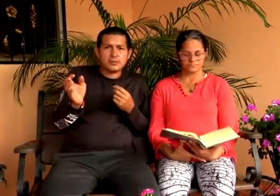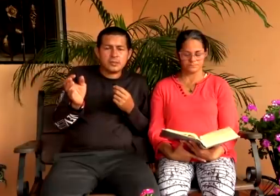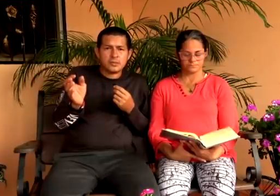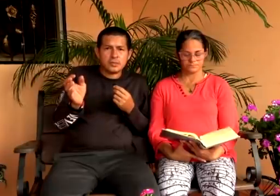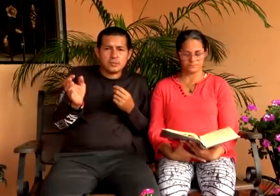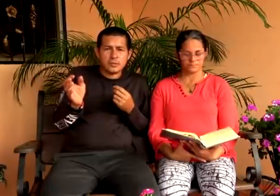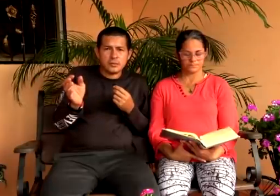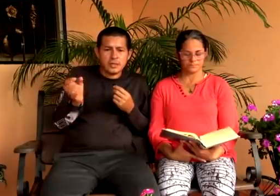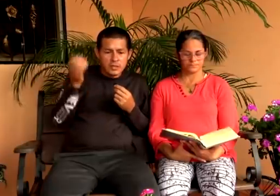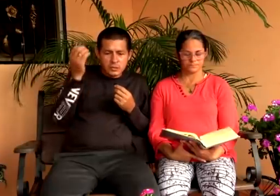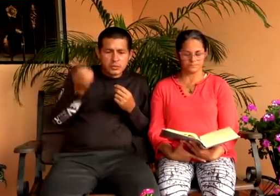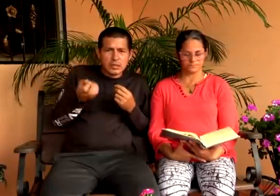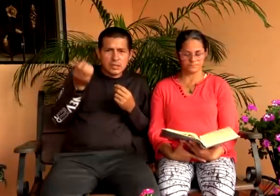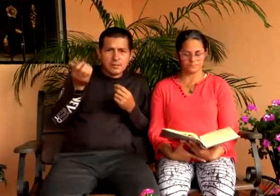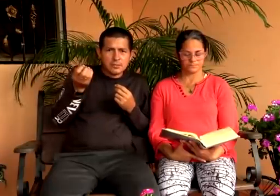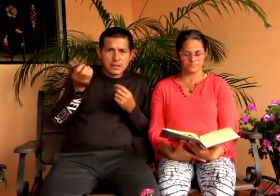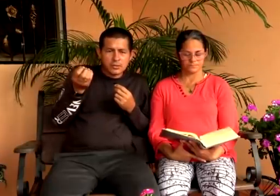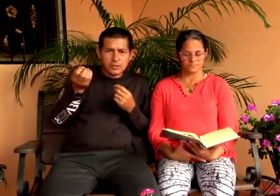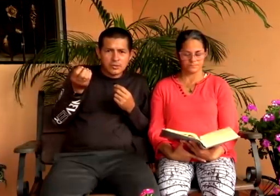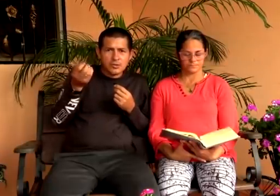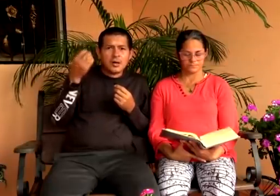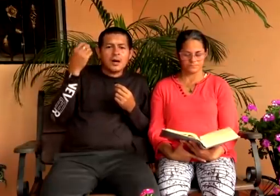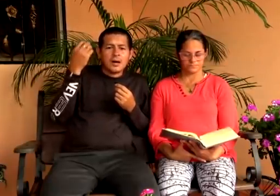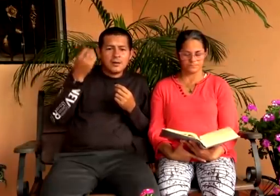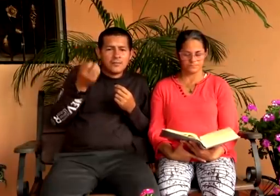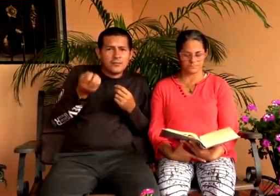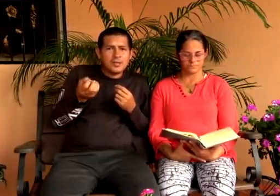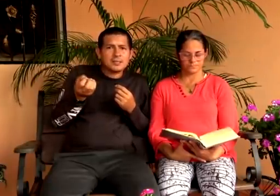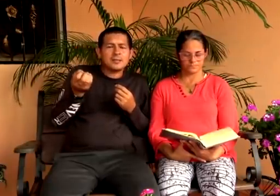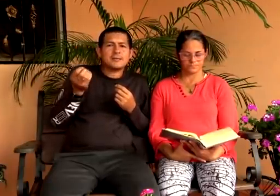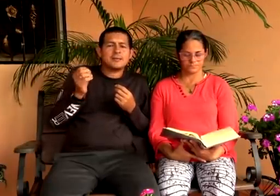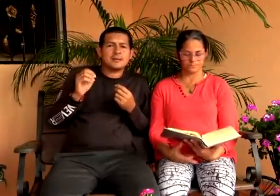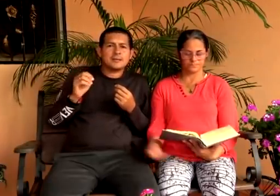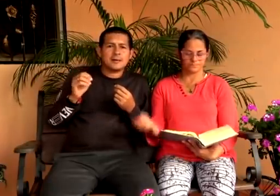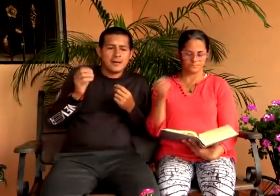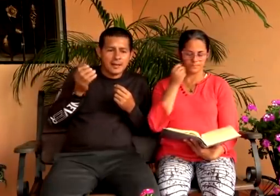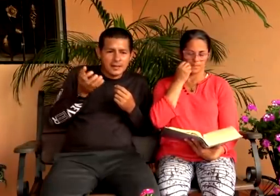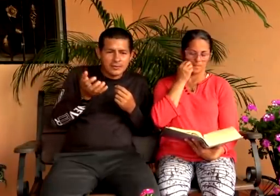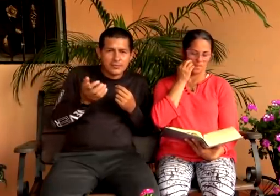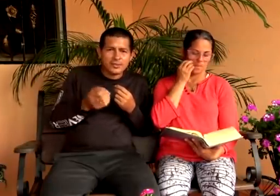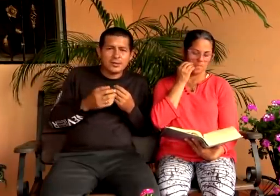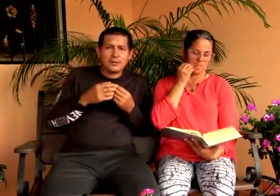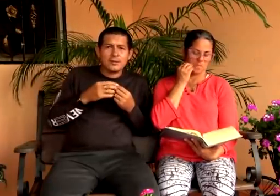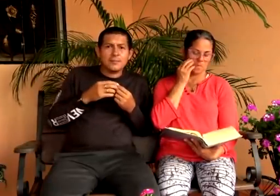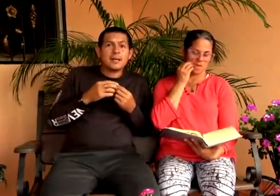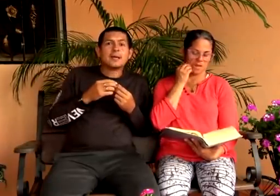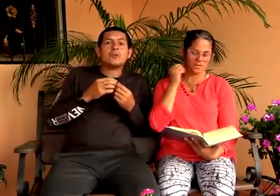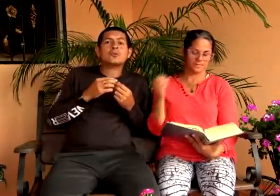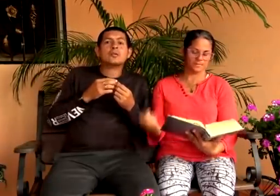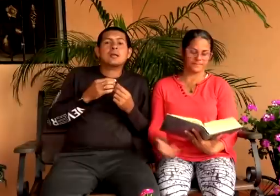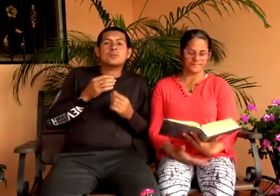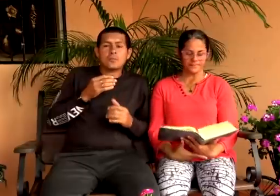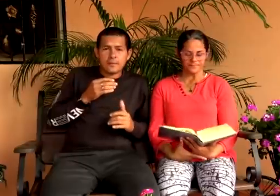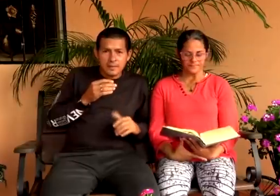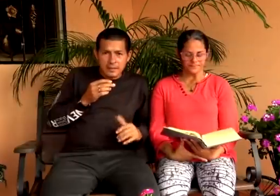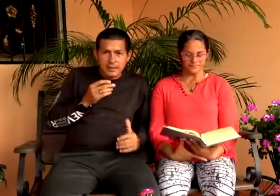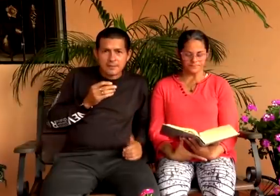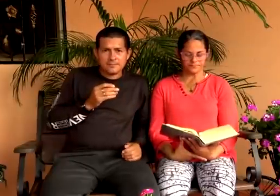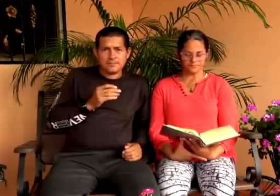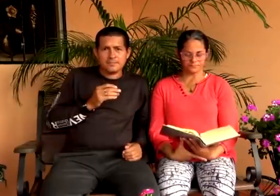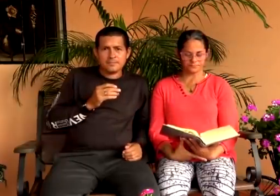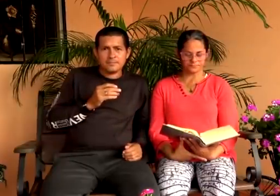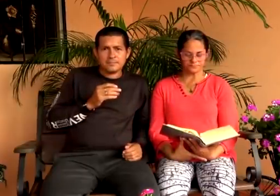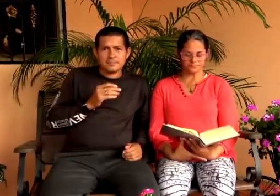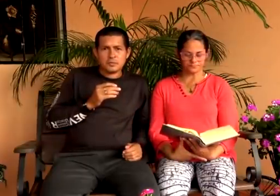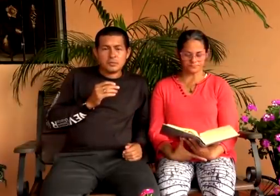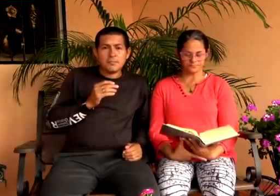santiago 5 19 y ustedes hermanos católicos a difundir esta enseñanza a darla a conocer para aquellos que están en su familia